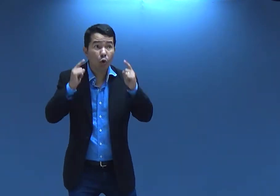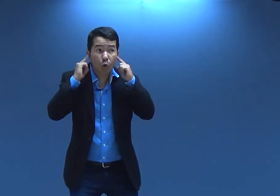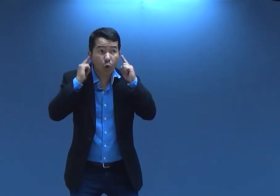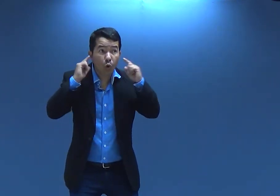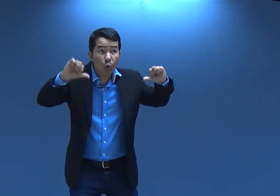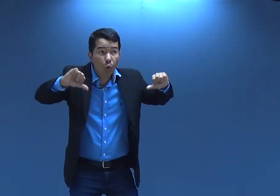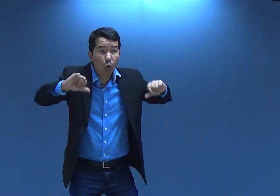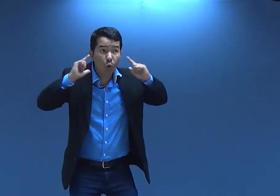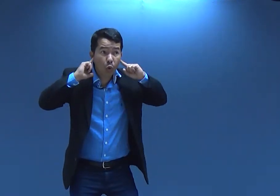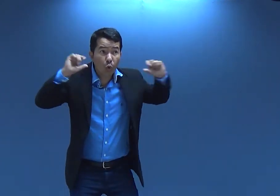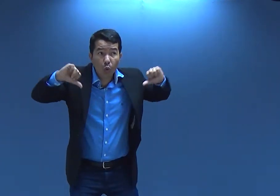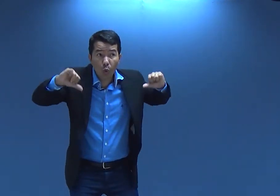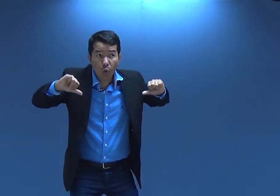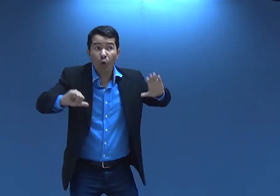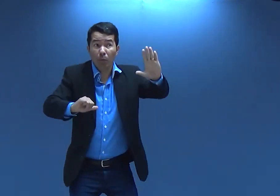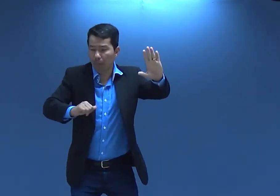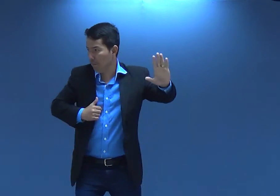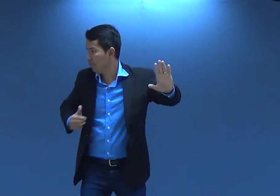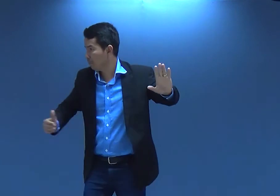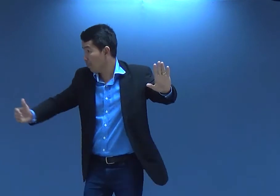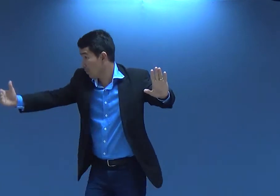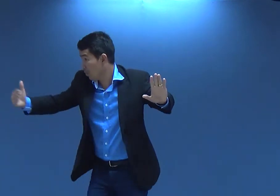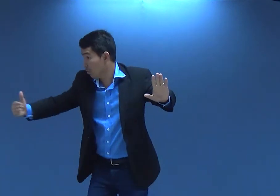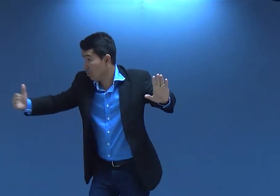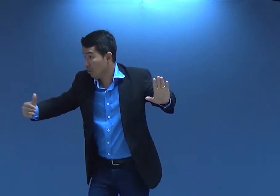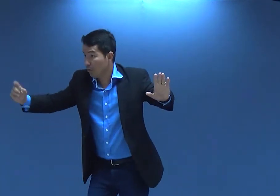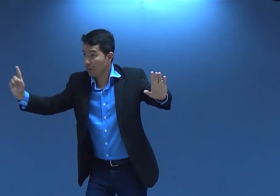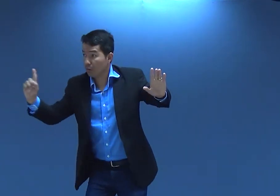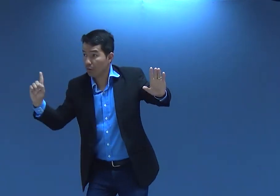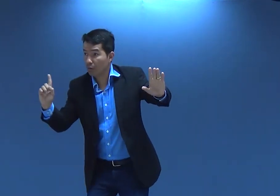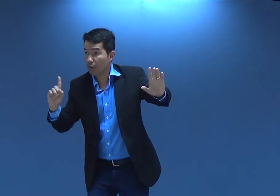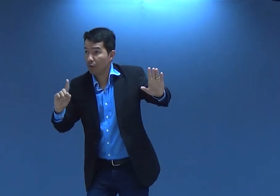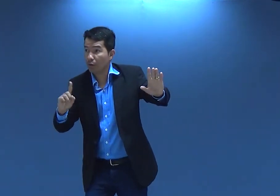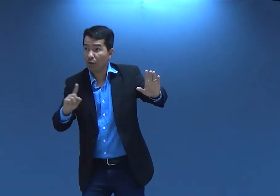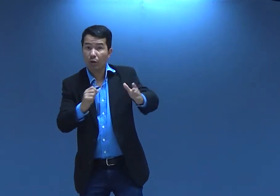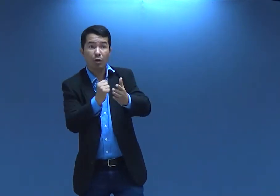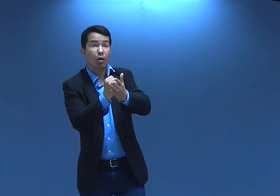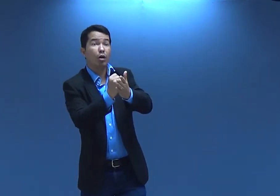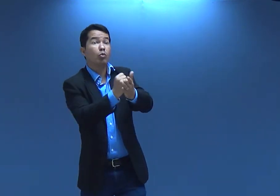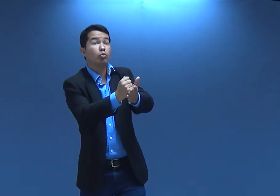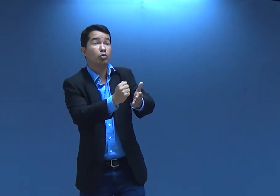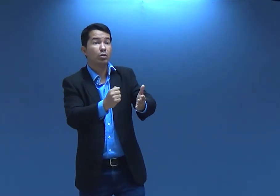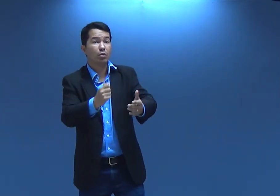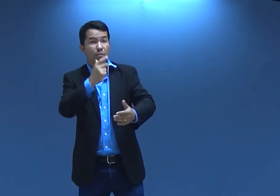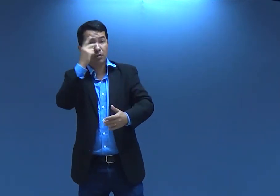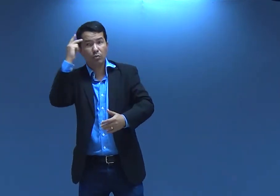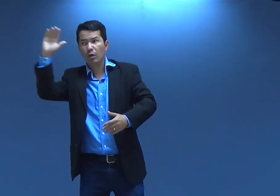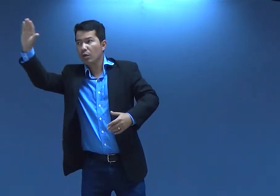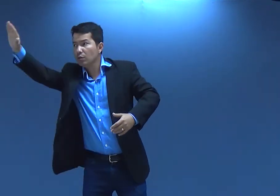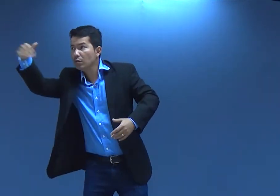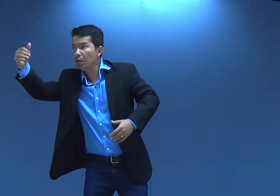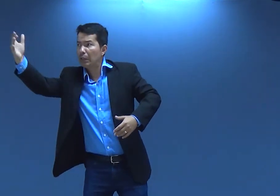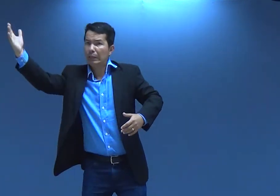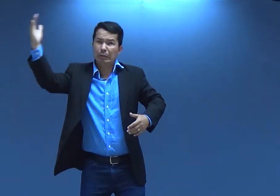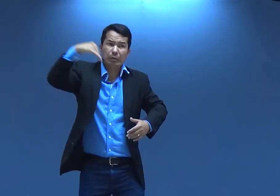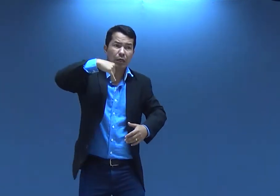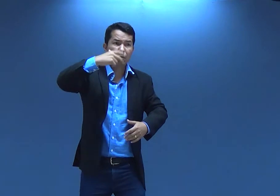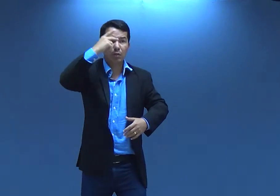sei você não escuta ah, tá peraí vem aqui vem me ajudar vem ajudar e daí ele chamou a pessoa